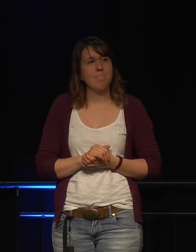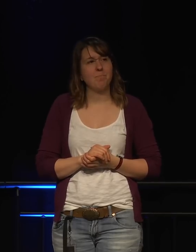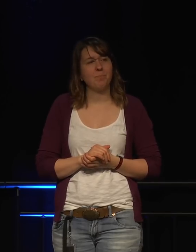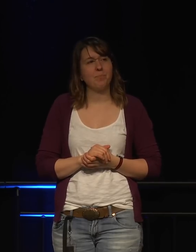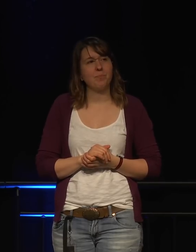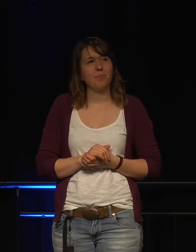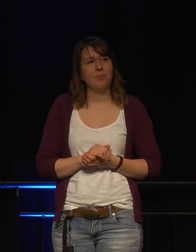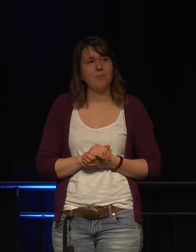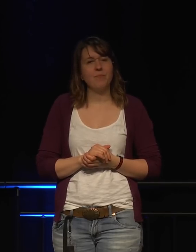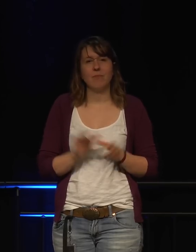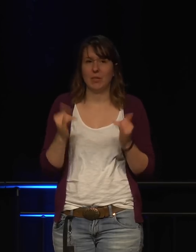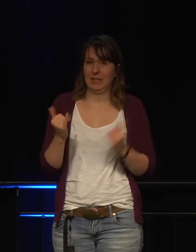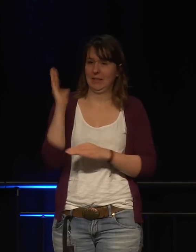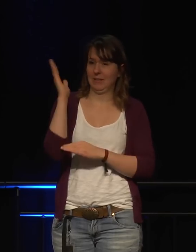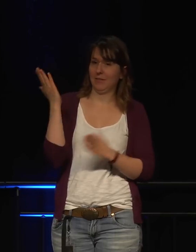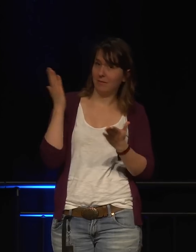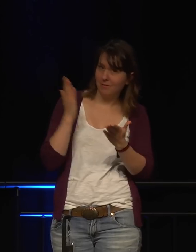Am Ende meines Vortrags,